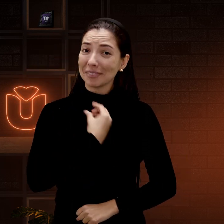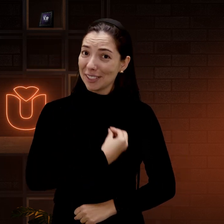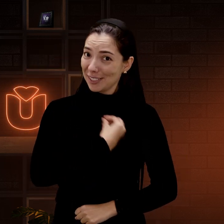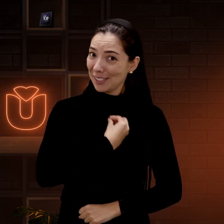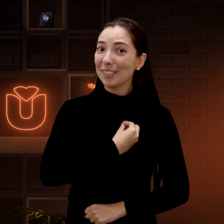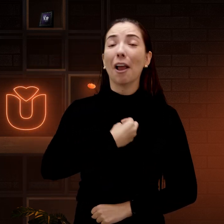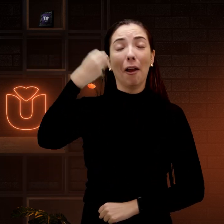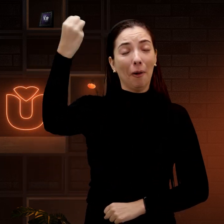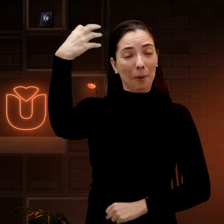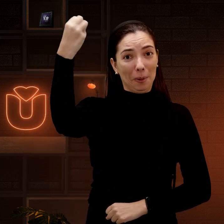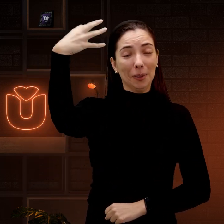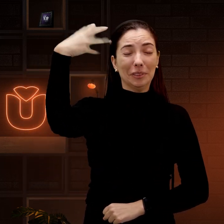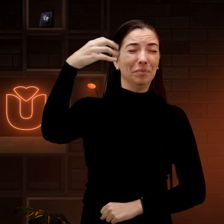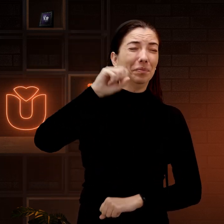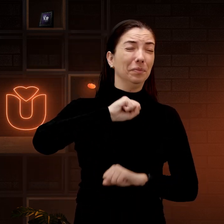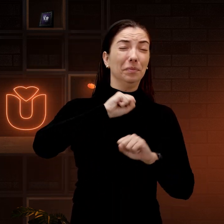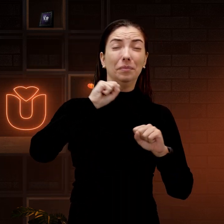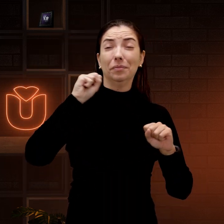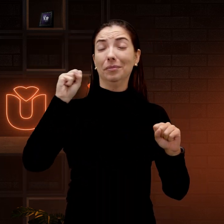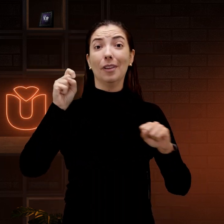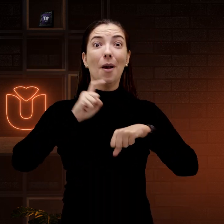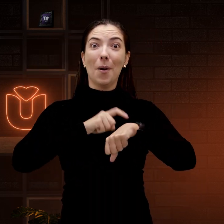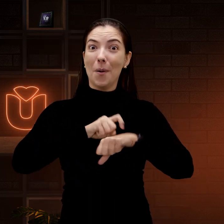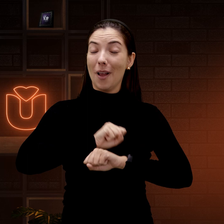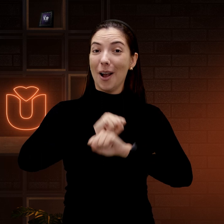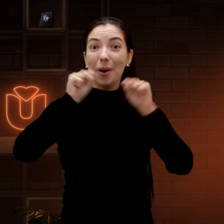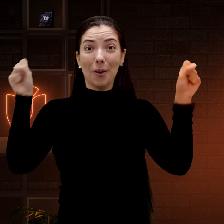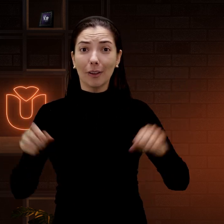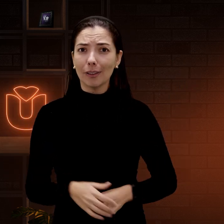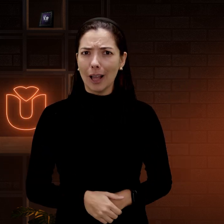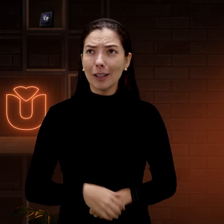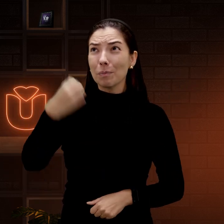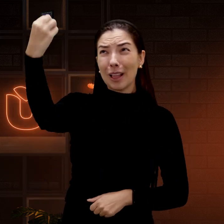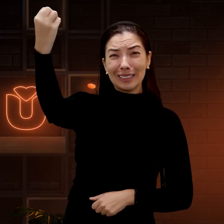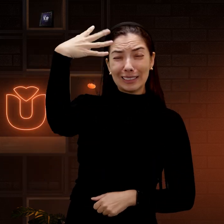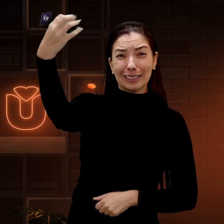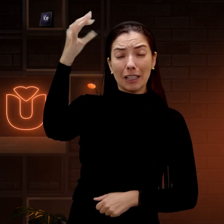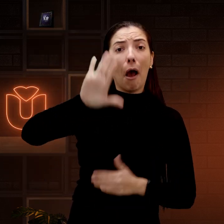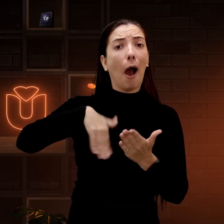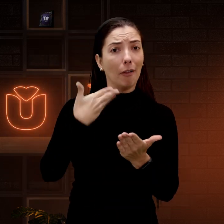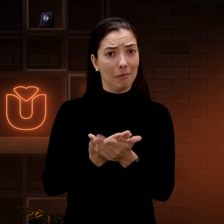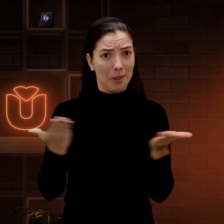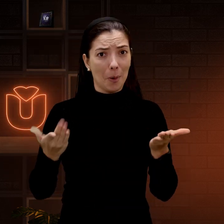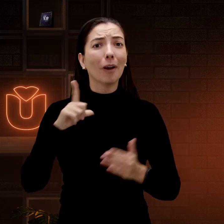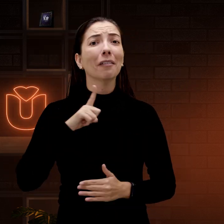Tem gente que usa assim. E aí a gente acaba acordando nesse momento. que a lâmpada pisca. Até hoje, tem